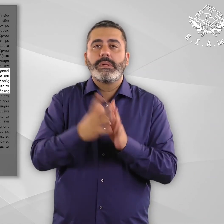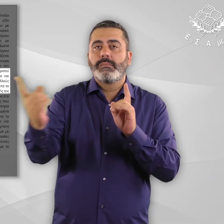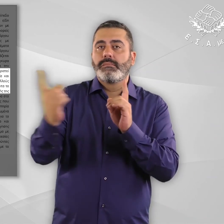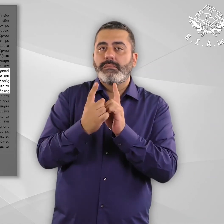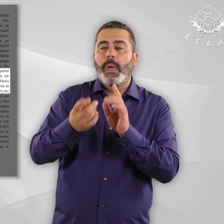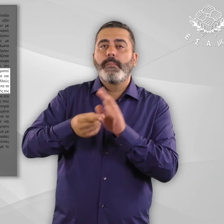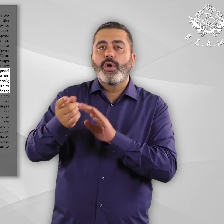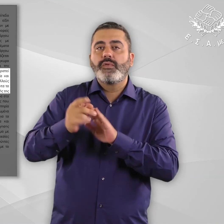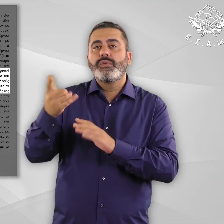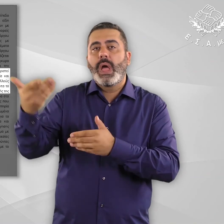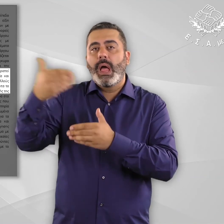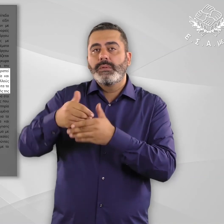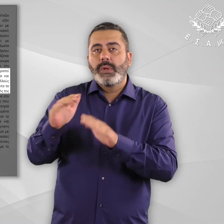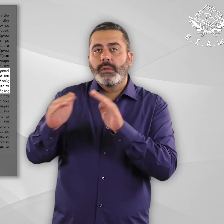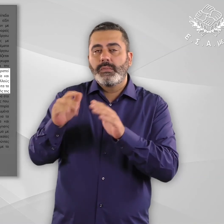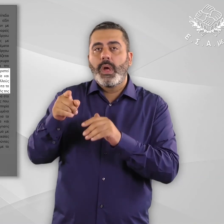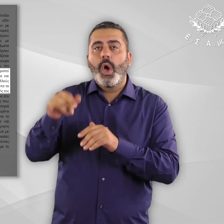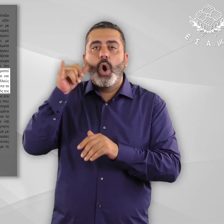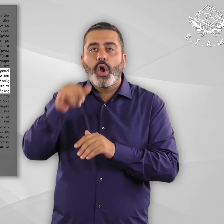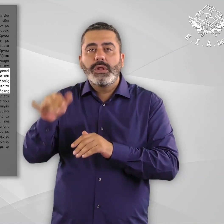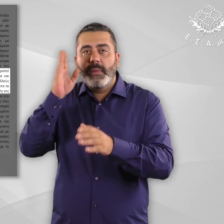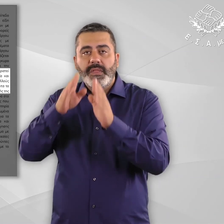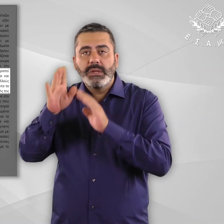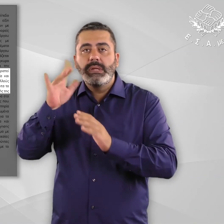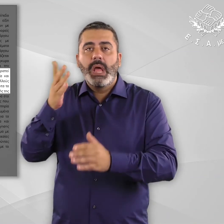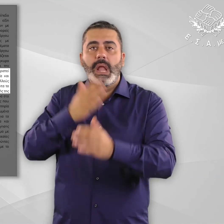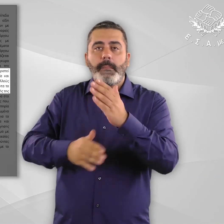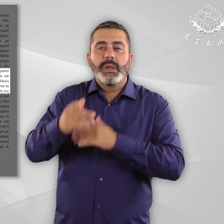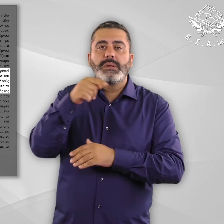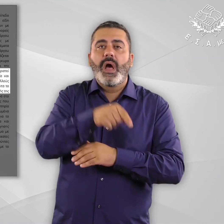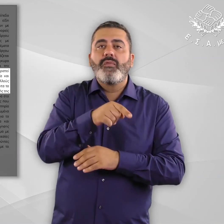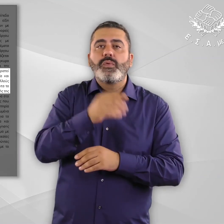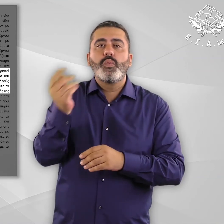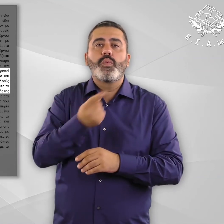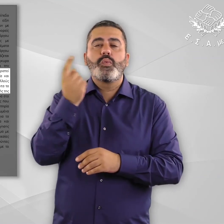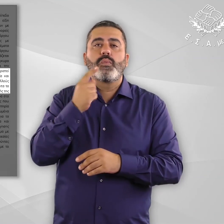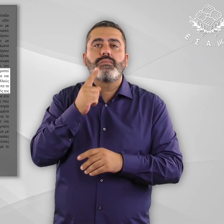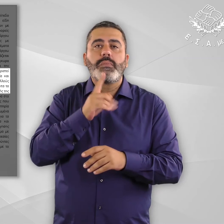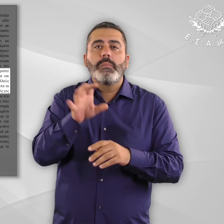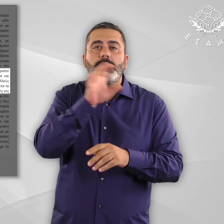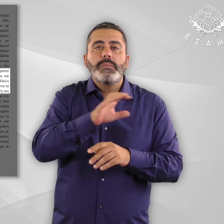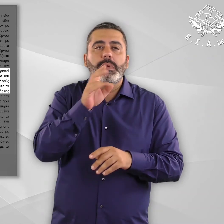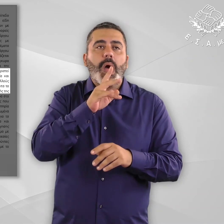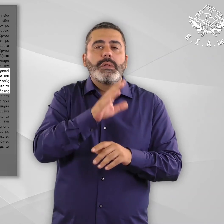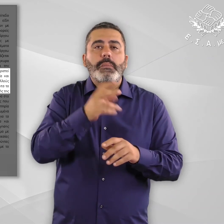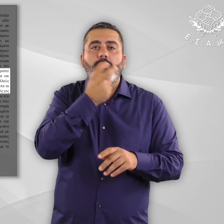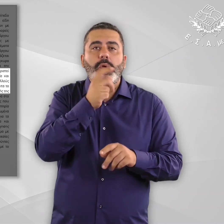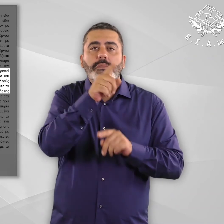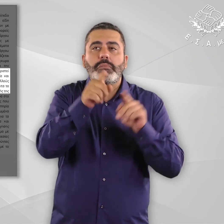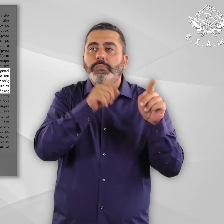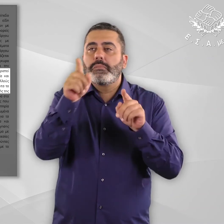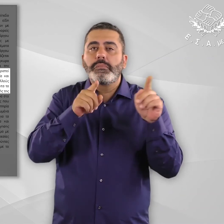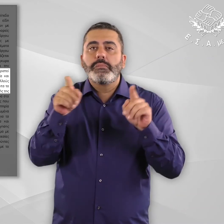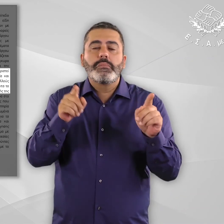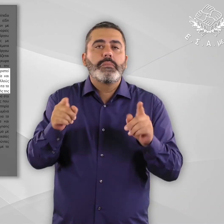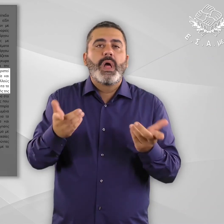περιπτώσεις προσφυγονή ετούντων άσύλου με αναπηρία και χρόνιες παθήσεις αναζητά πληροφορίες από πολλούς διαφορετικούς οργανισμούς